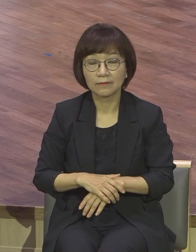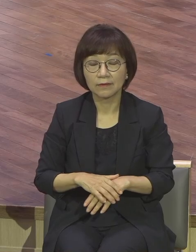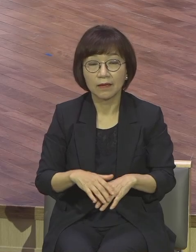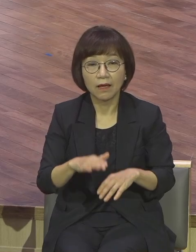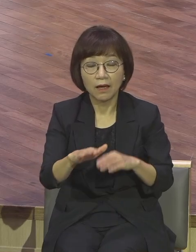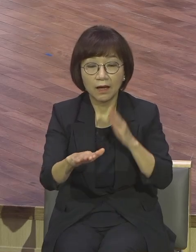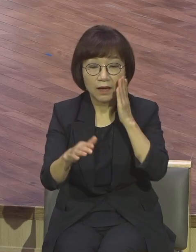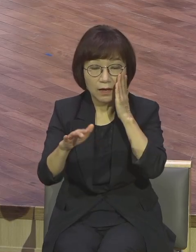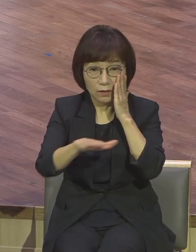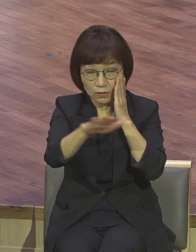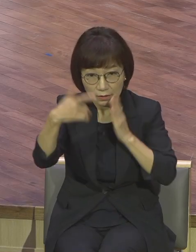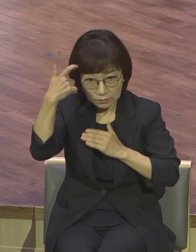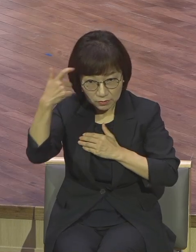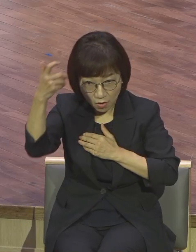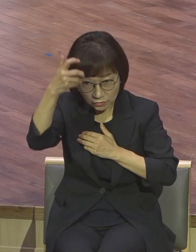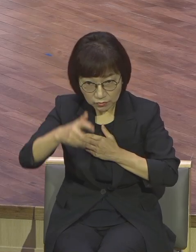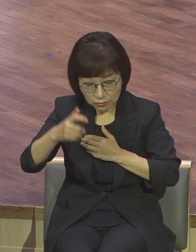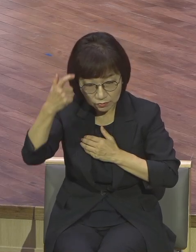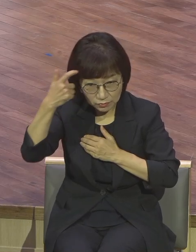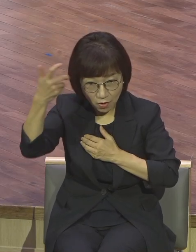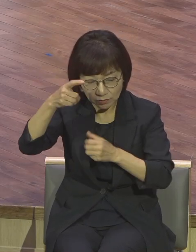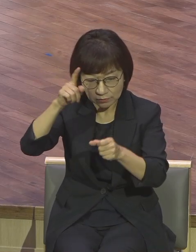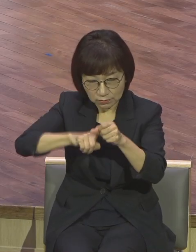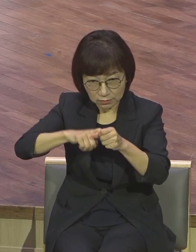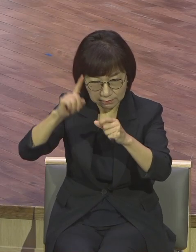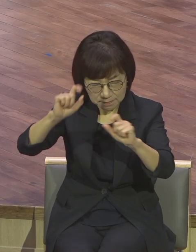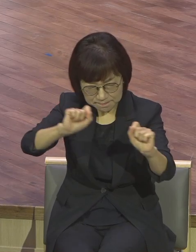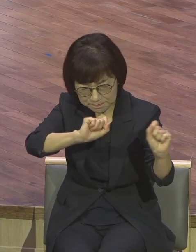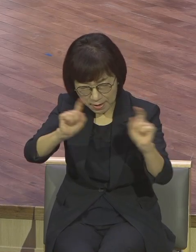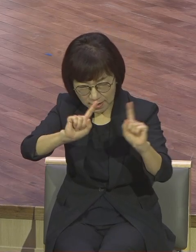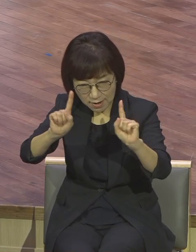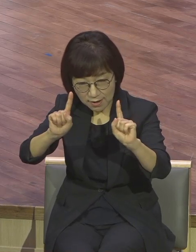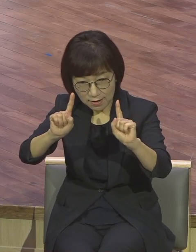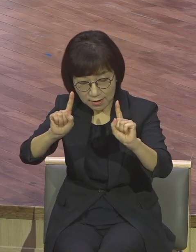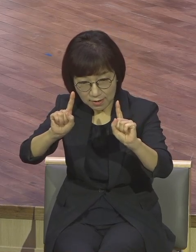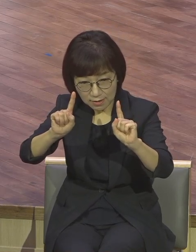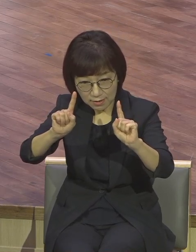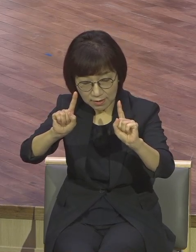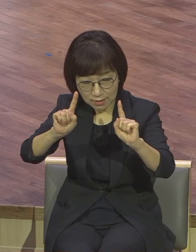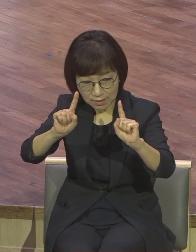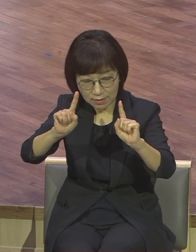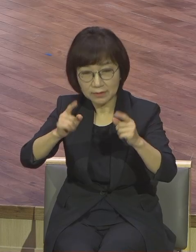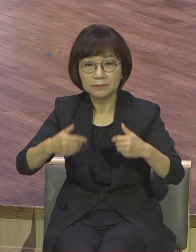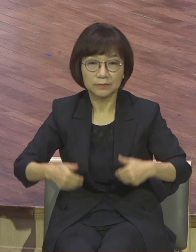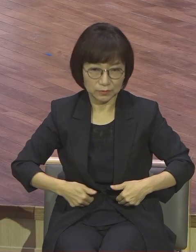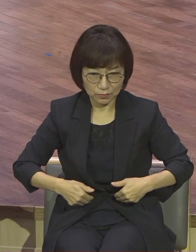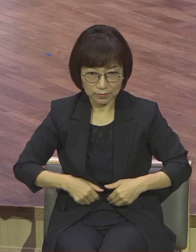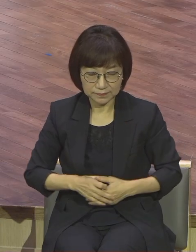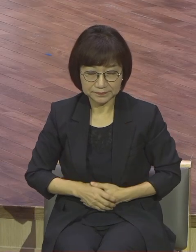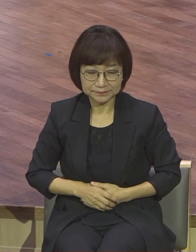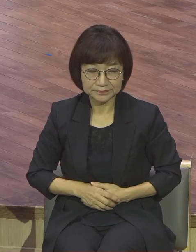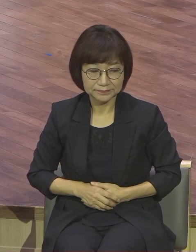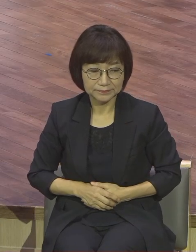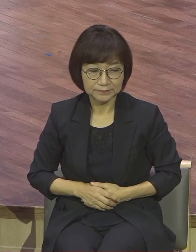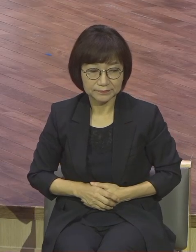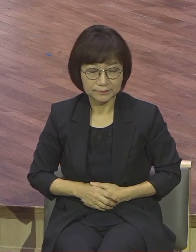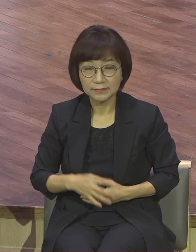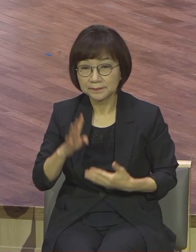깨어있는 삶을 살지 못하면 늘 삶이 괴롭습니다